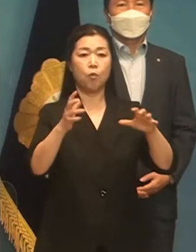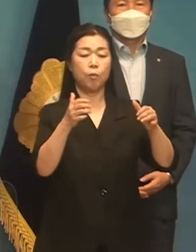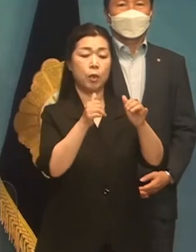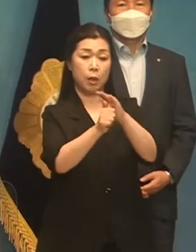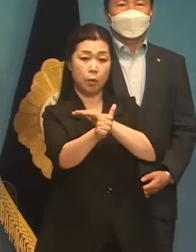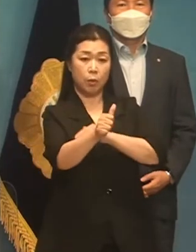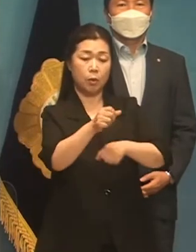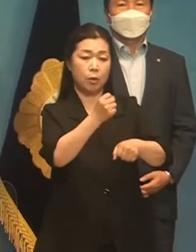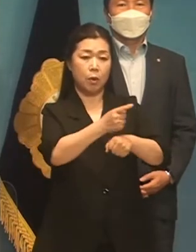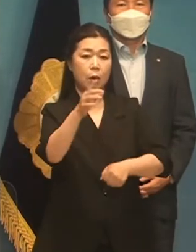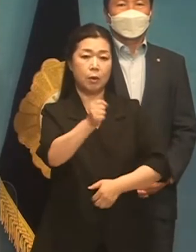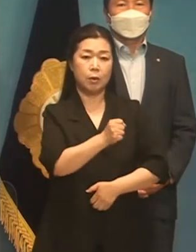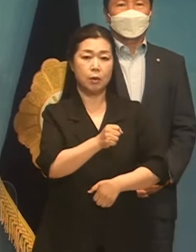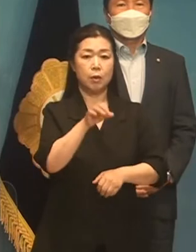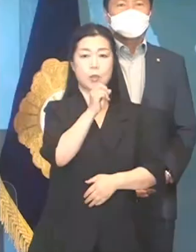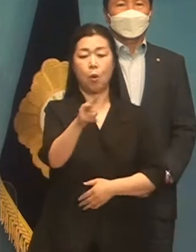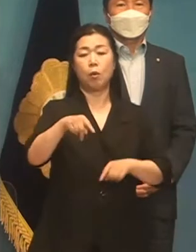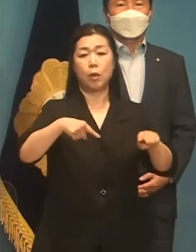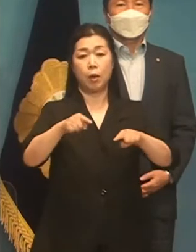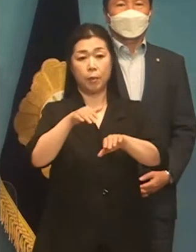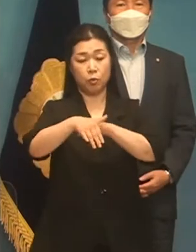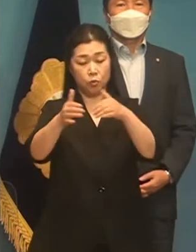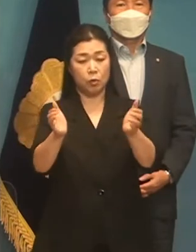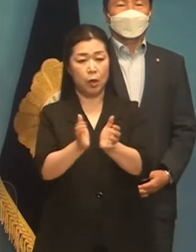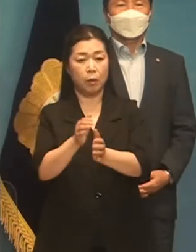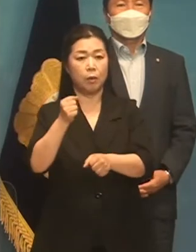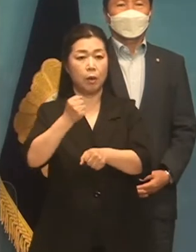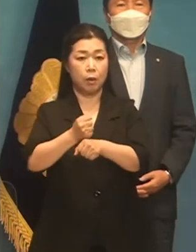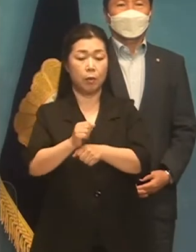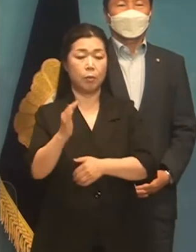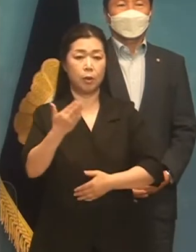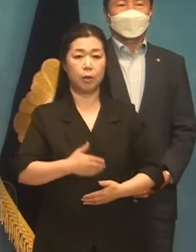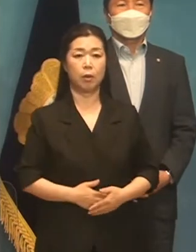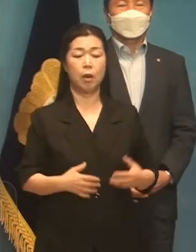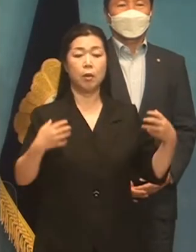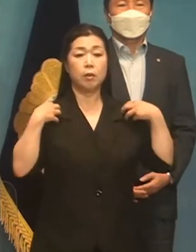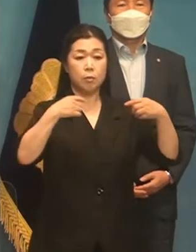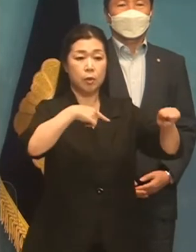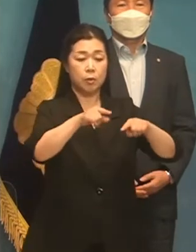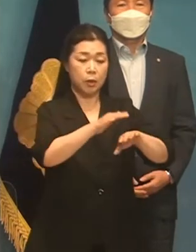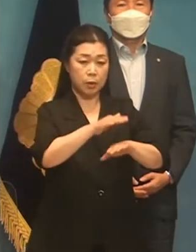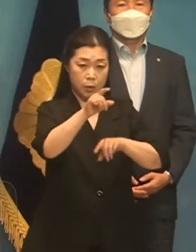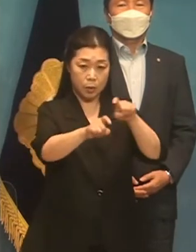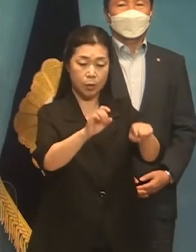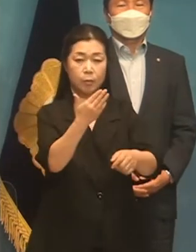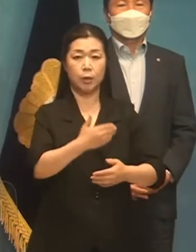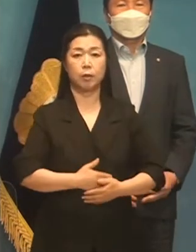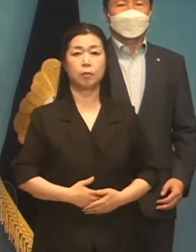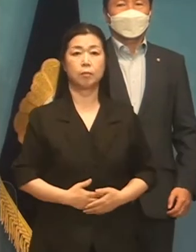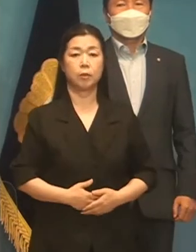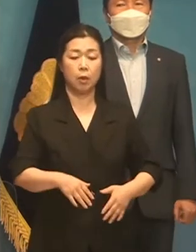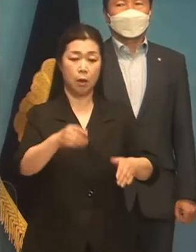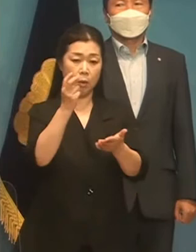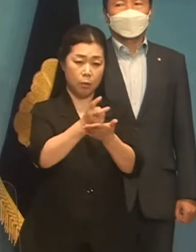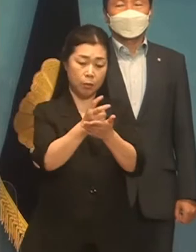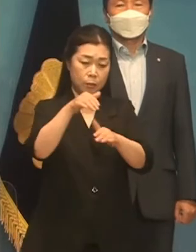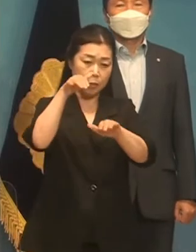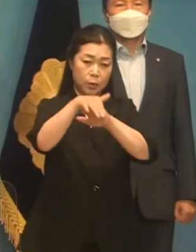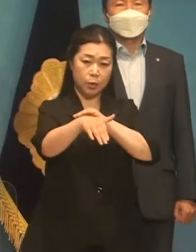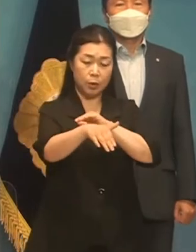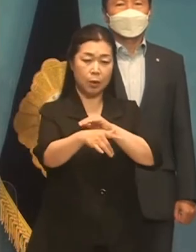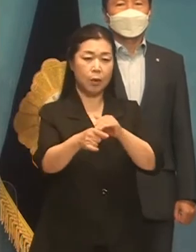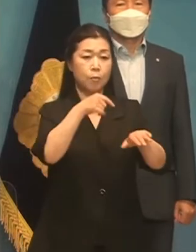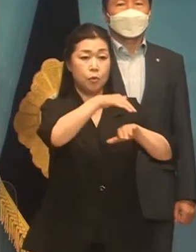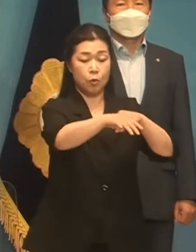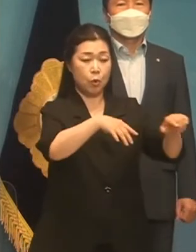내는 집권 여당이 국정의 중심에 서야 합니다. 책임 정책의 실천은 관료 조직을 민주적으로